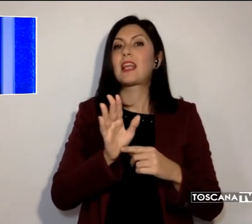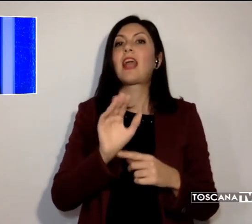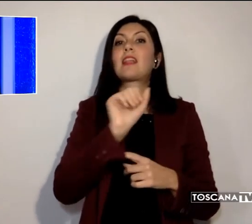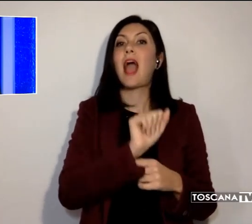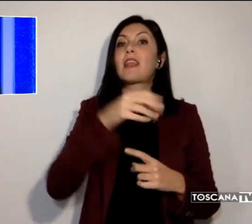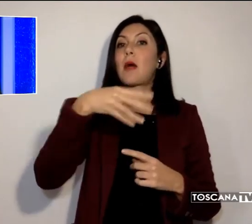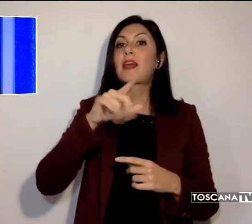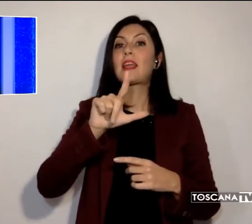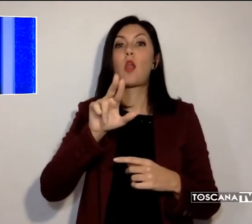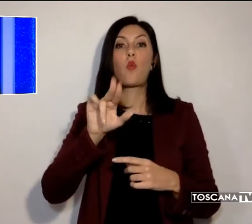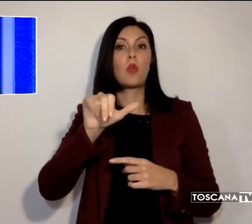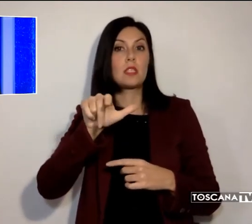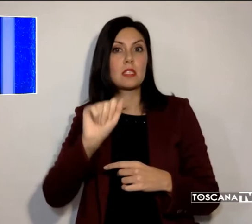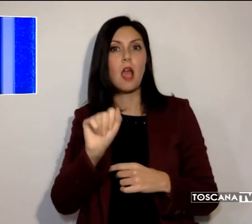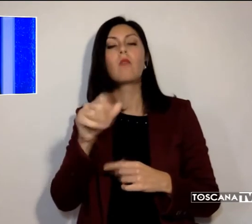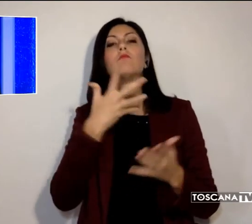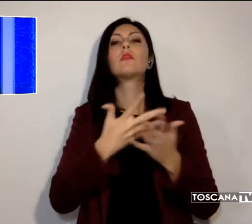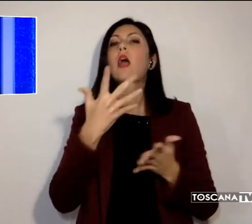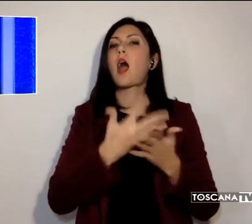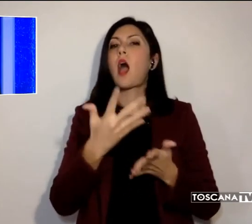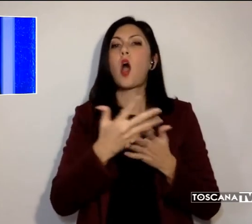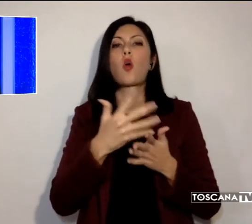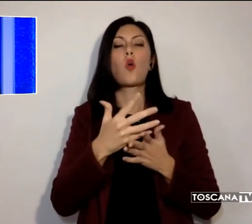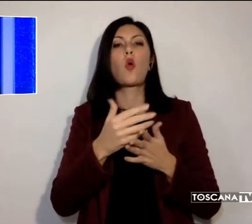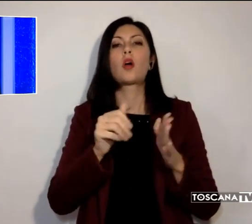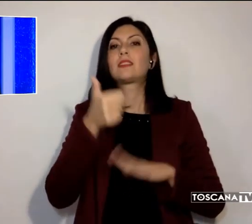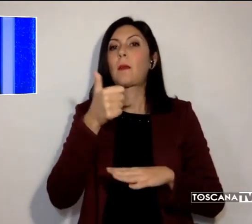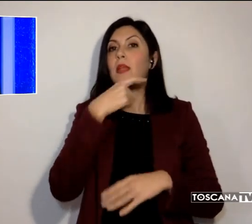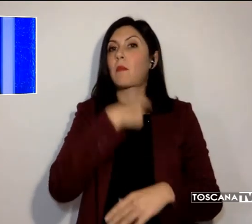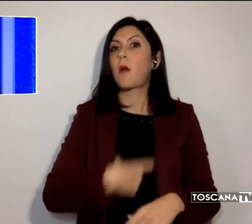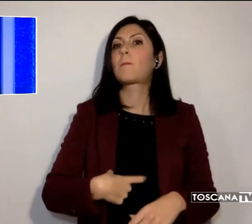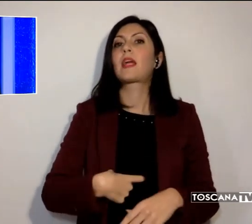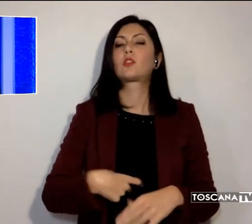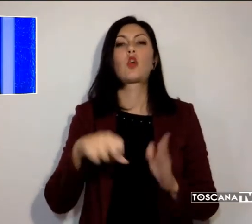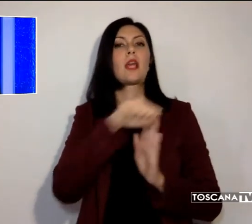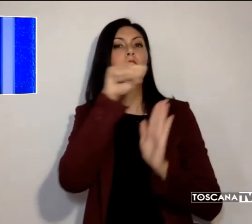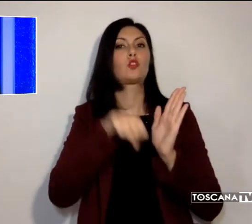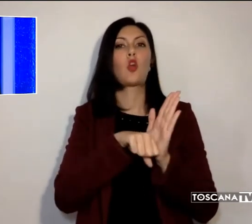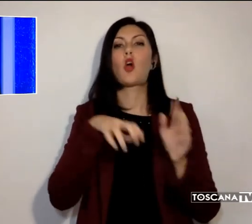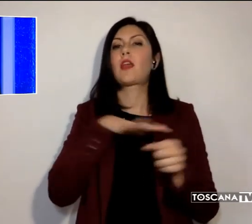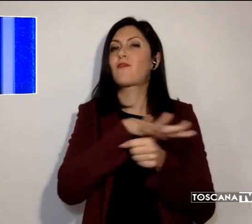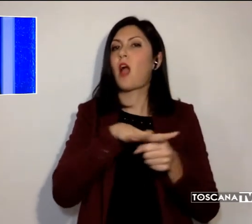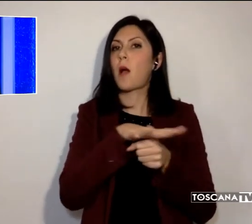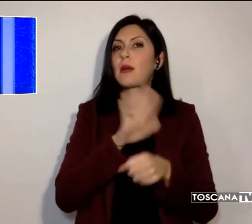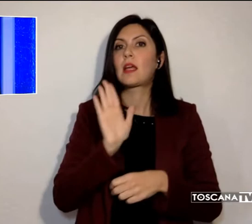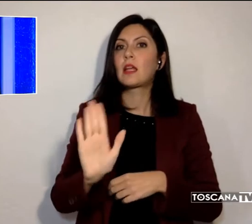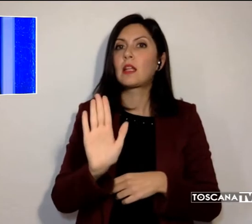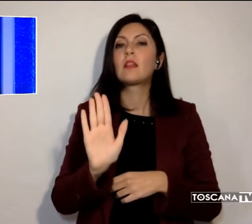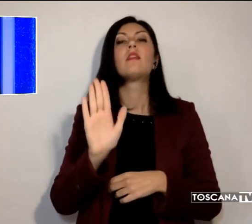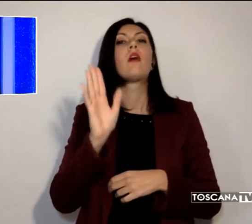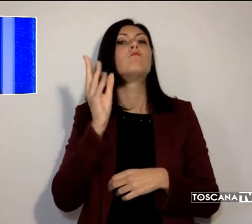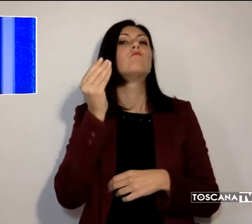raccontare in prima persona la storia della propria famiglia, attraverso ricordi, aneddoti,